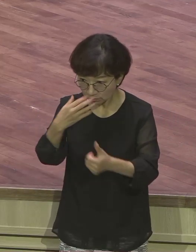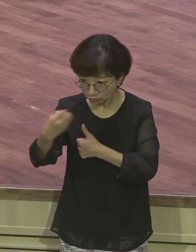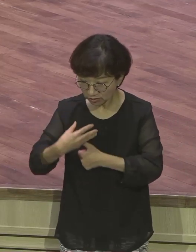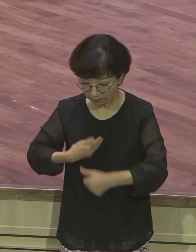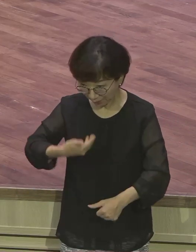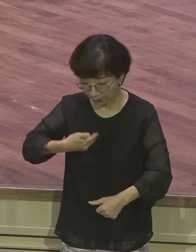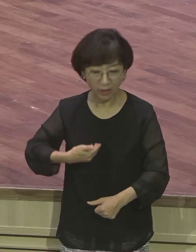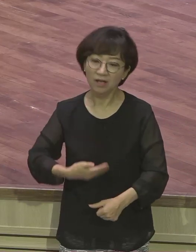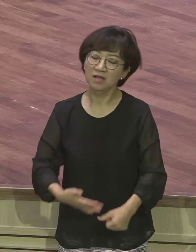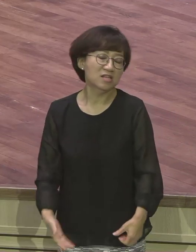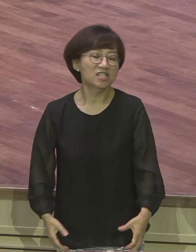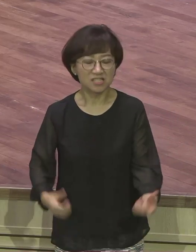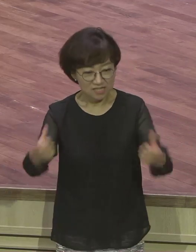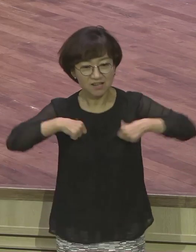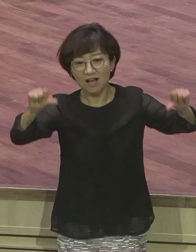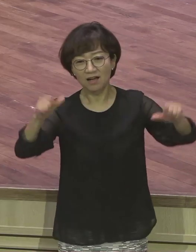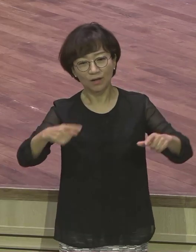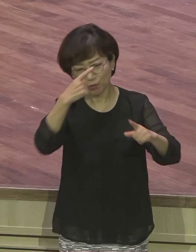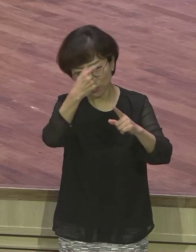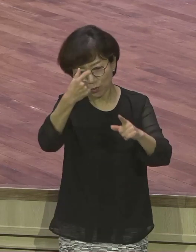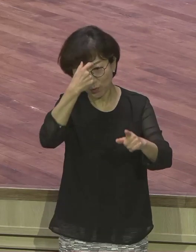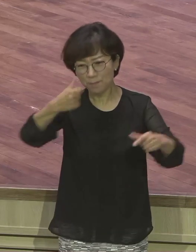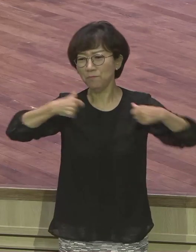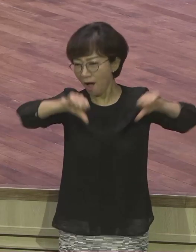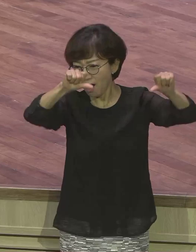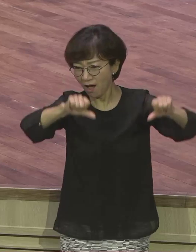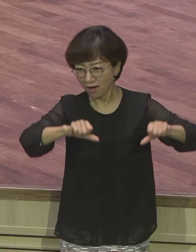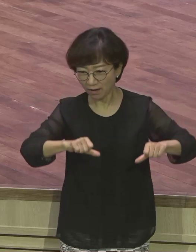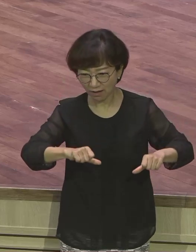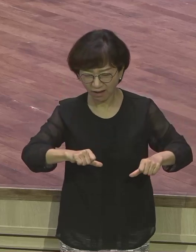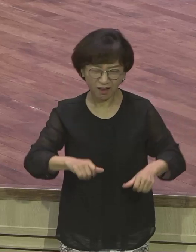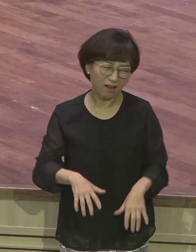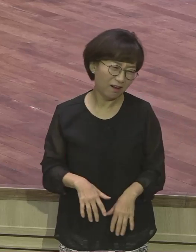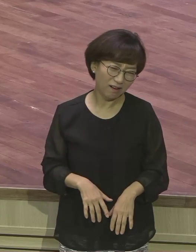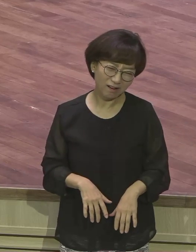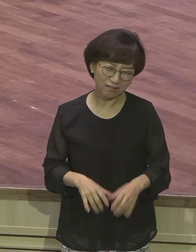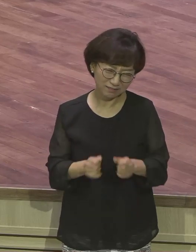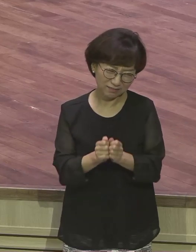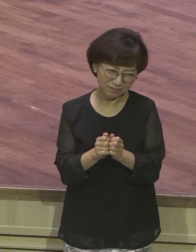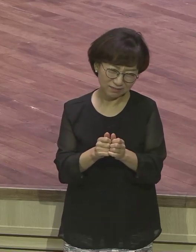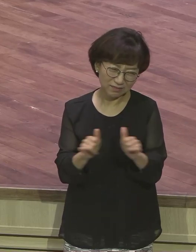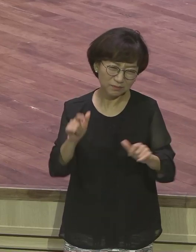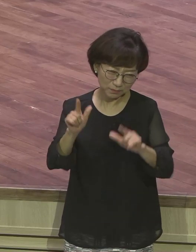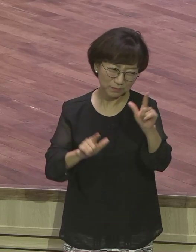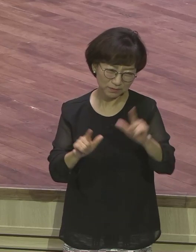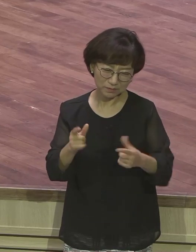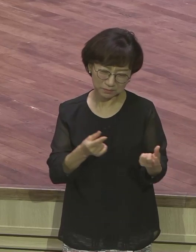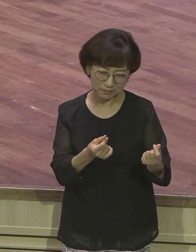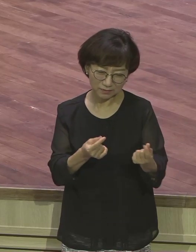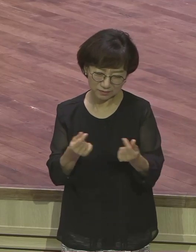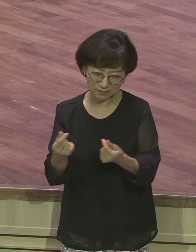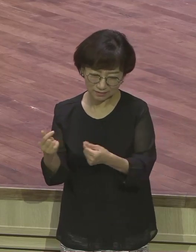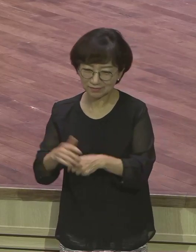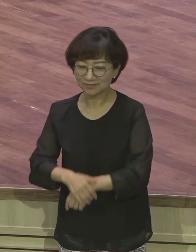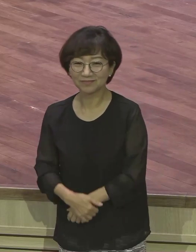요셉은요 자기가 당하는 고난 속에서 인간적인 방법을 쓰지 않았습니다 은약